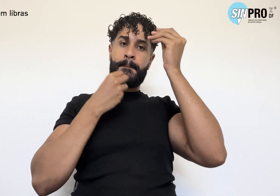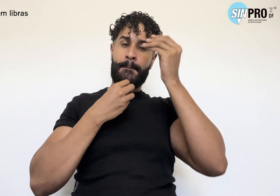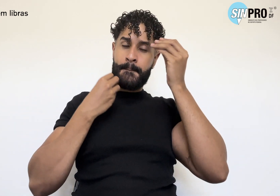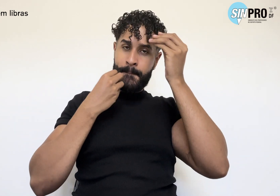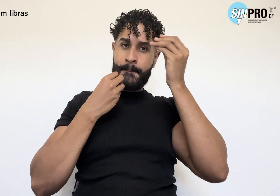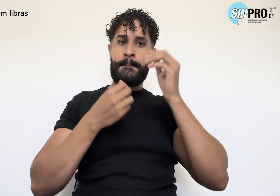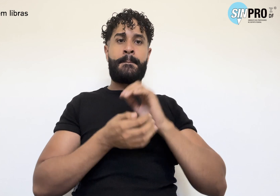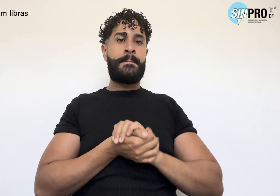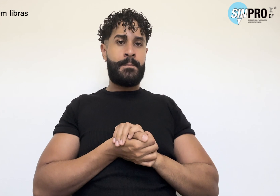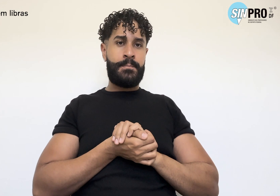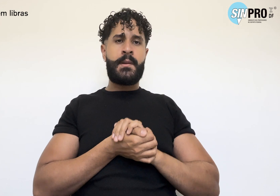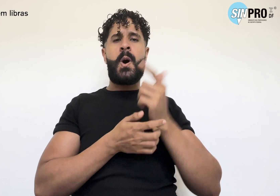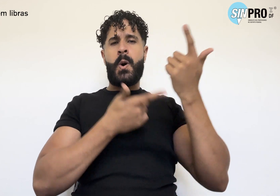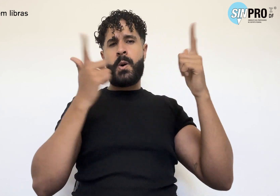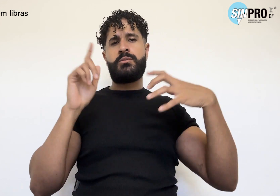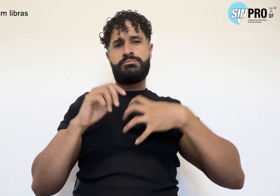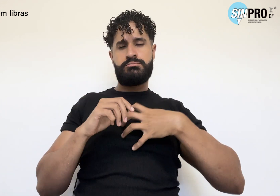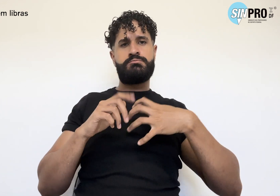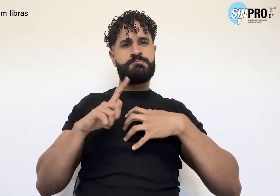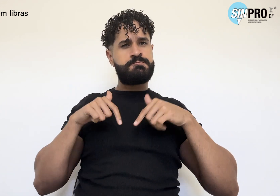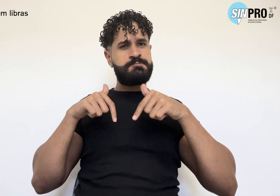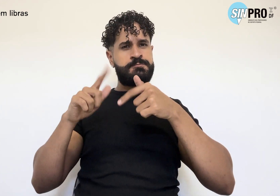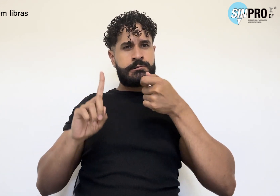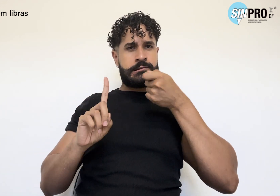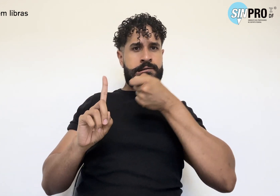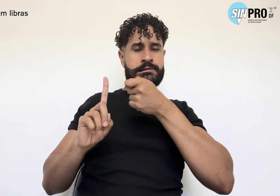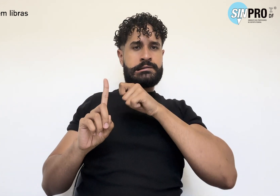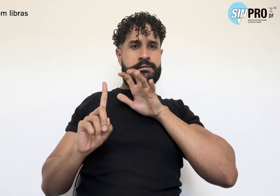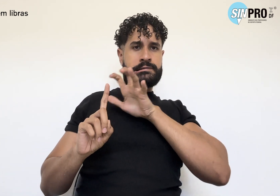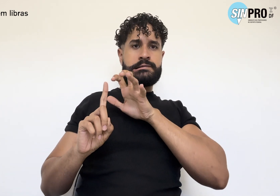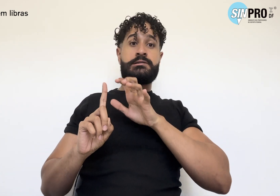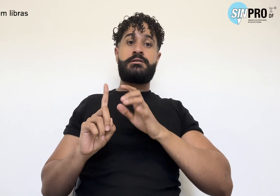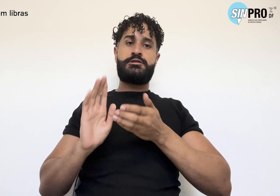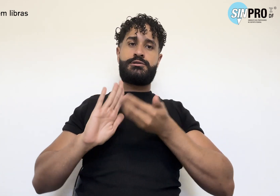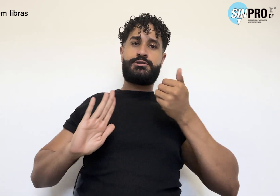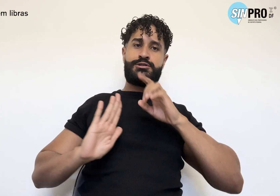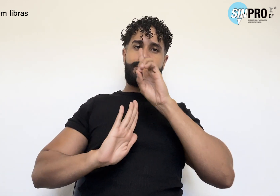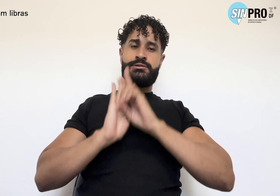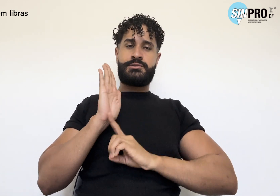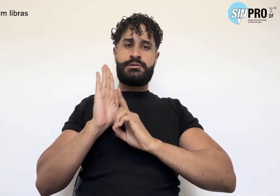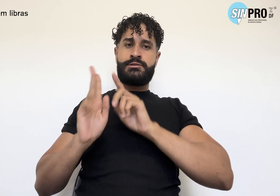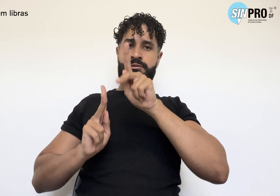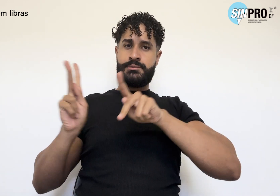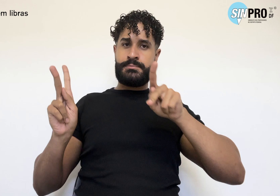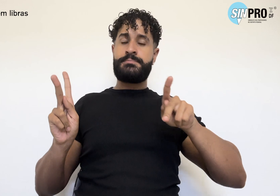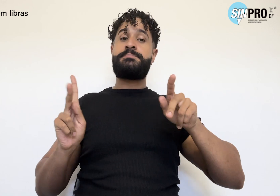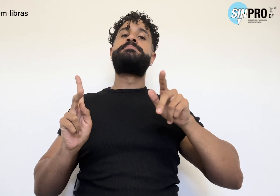e outras formas de ataque aos direitos das pessoas LGBTQIA PN+.